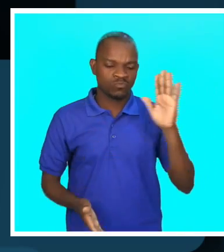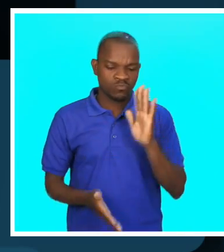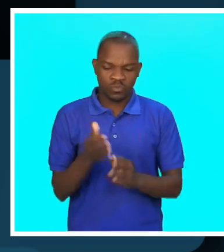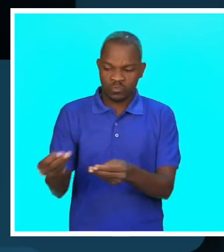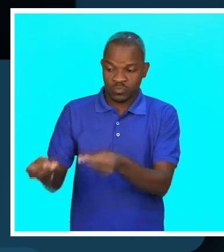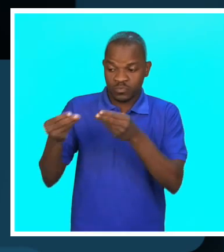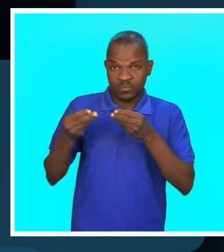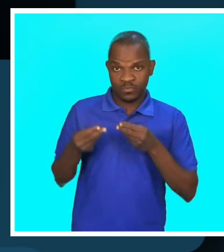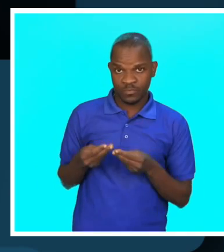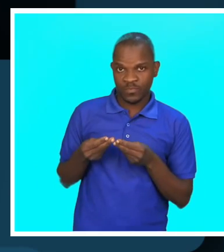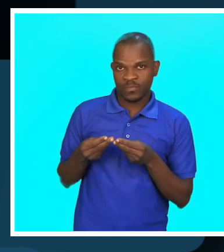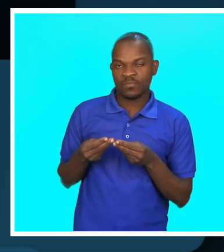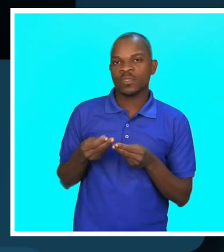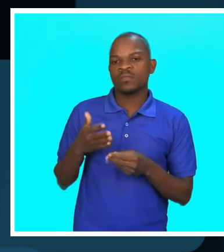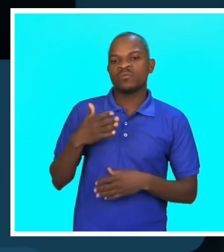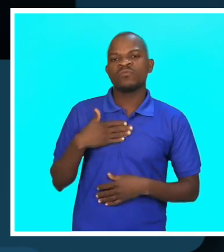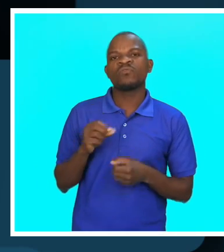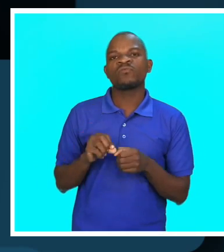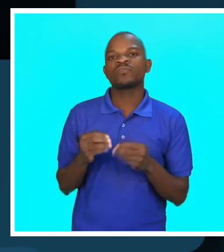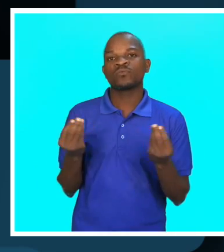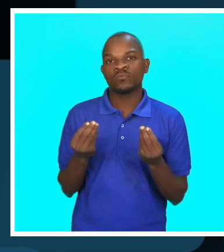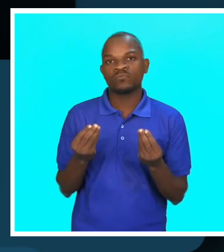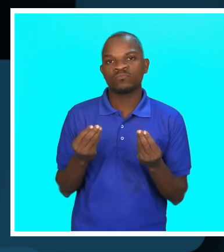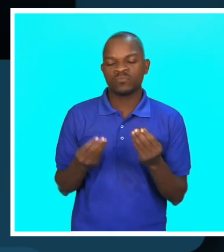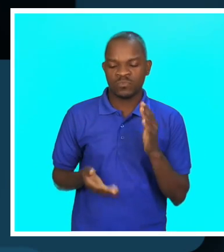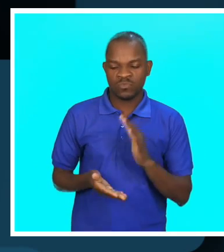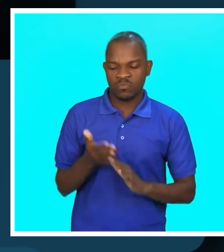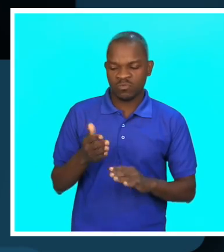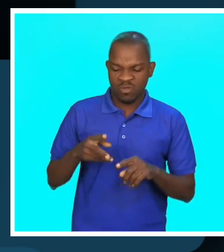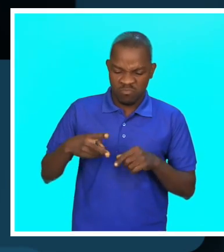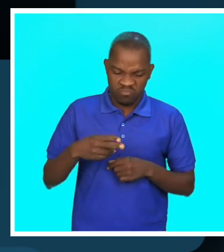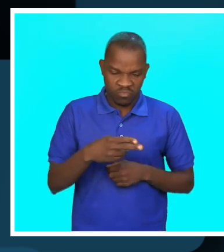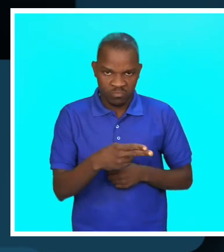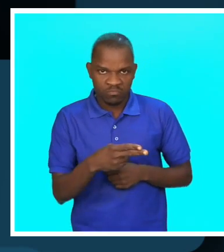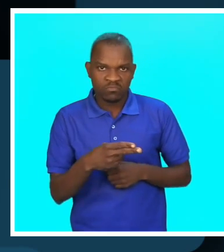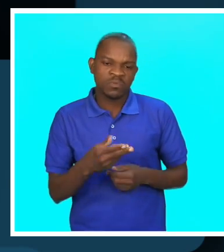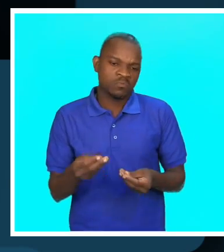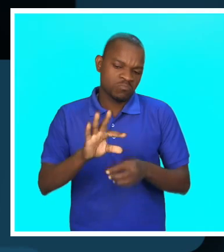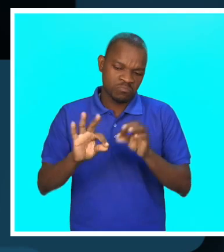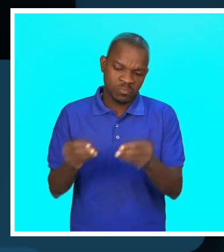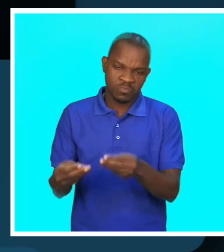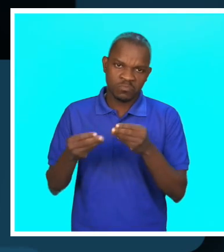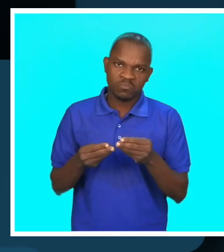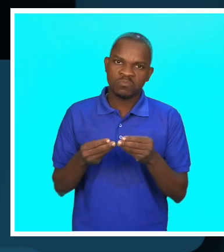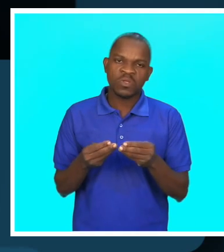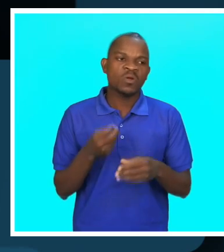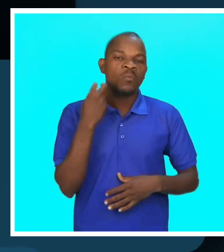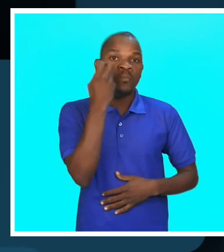trabalha. Ela me oferece, ela é medista. Me oferece, faz tudo, questão de